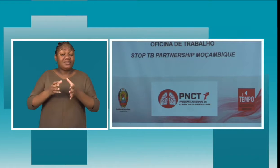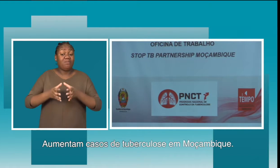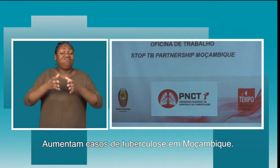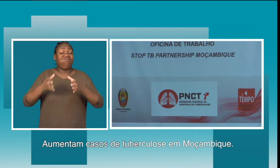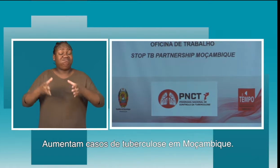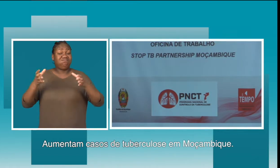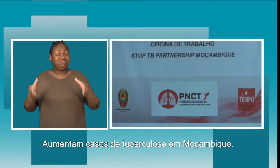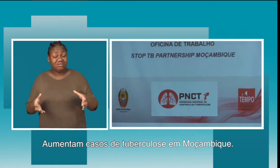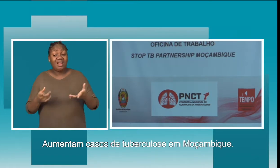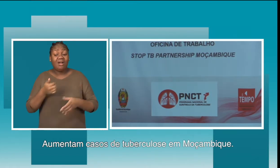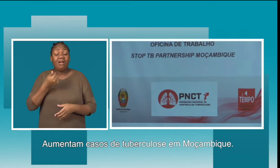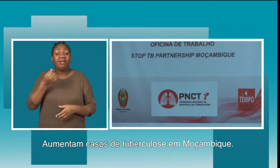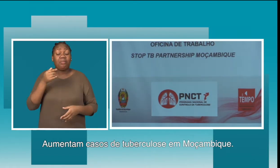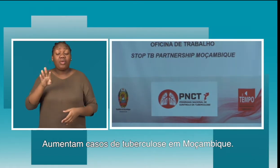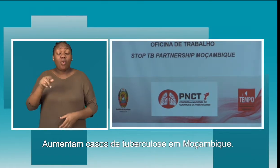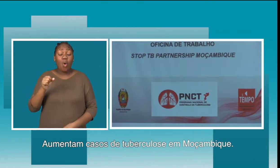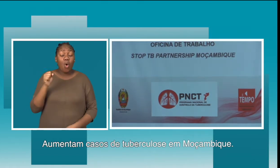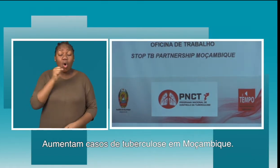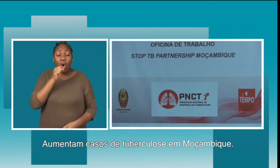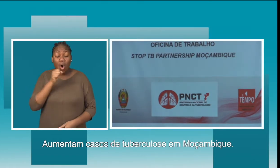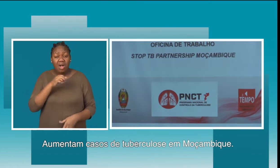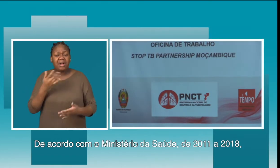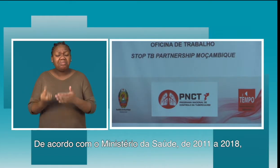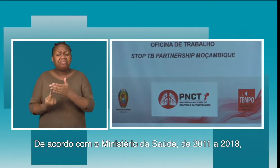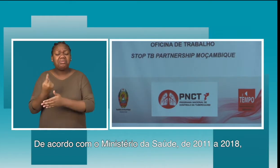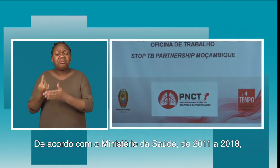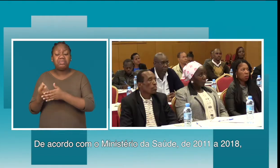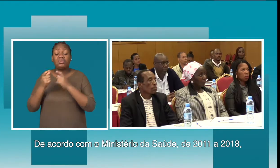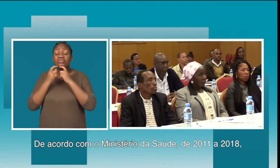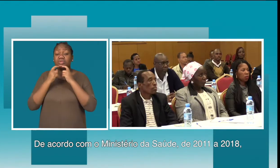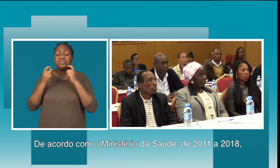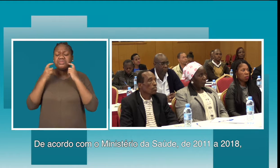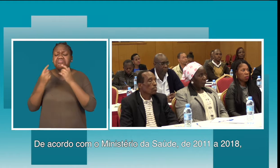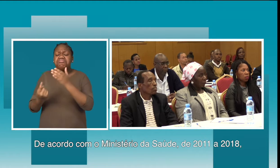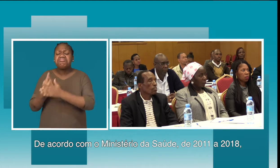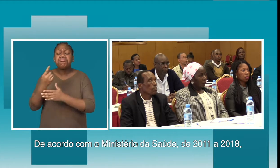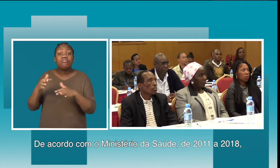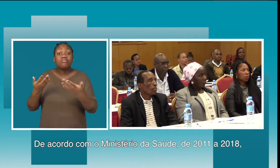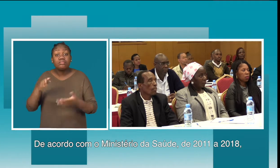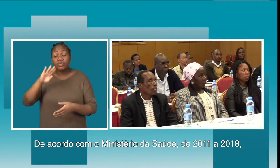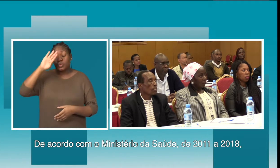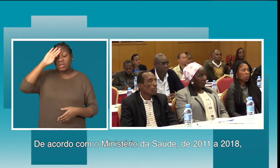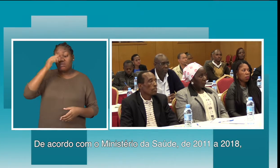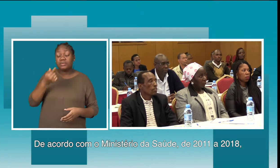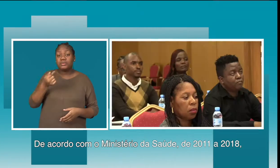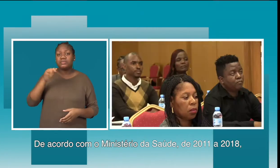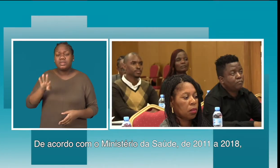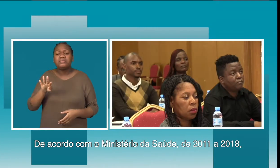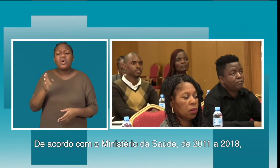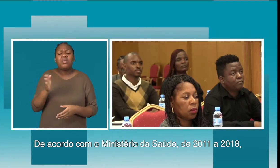Aumentam casos de tuberculose em Moçambique. De acordo com o Ministério da Saúde, de 2017 a 2018,